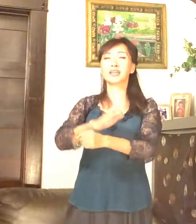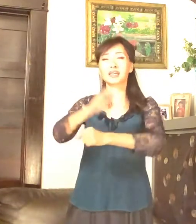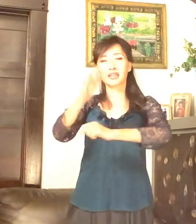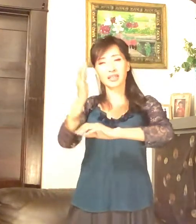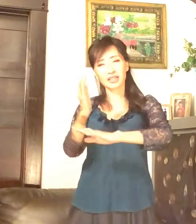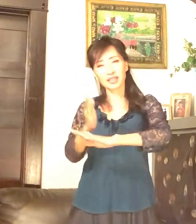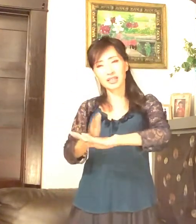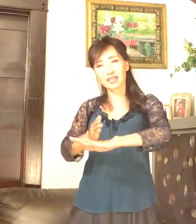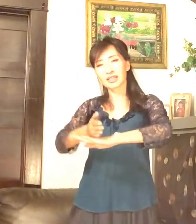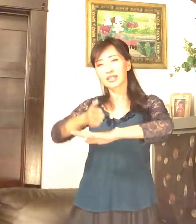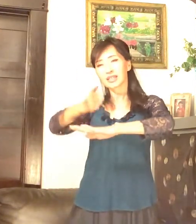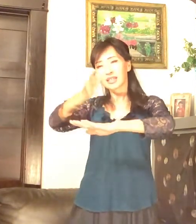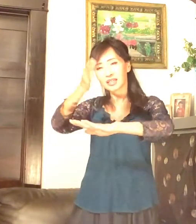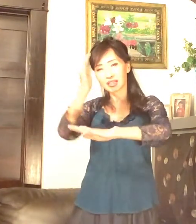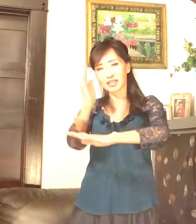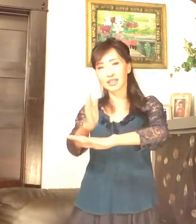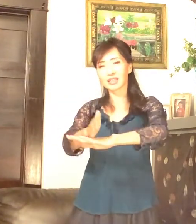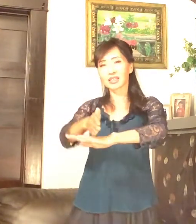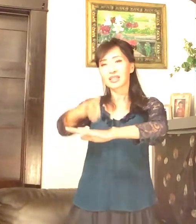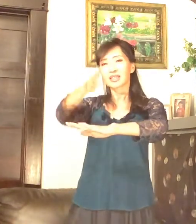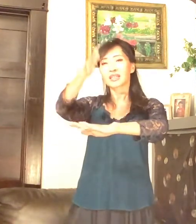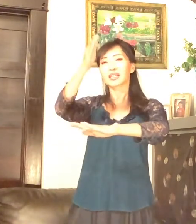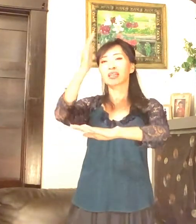아멘 감사합니다.